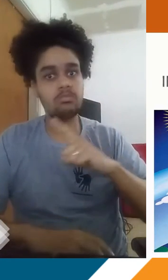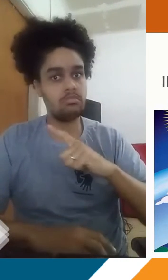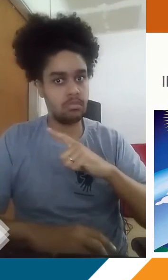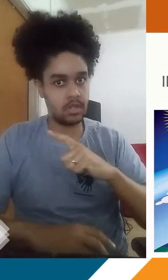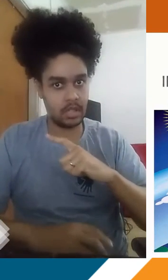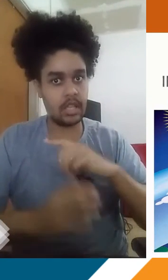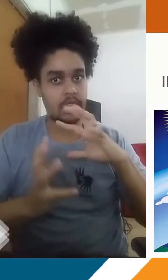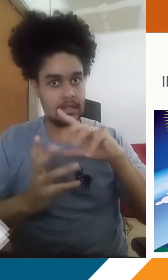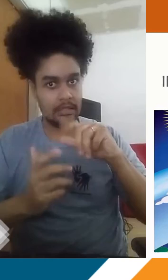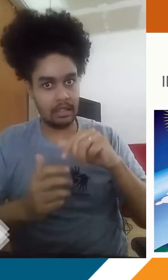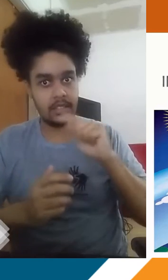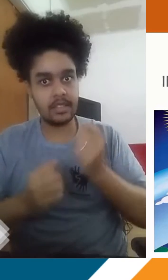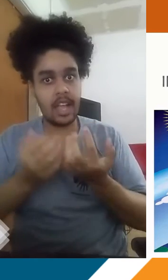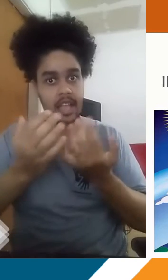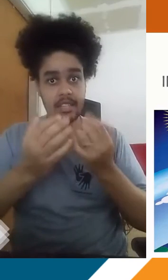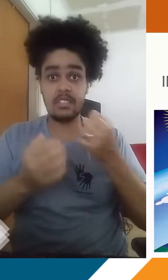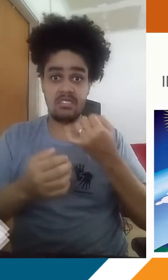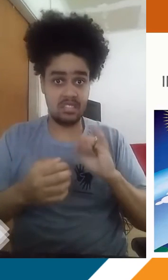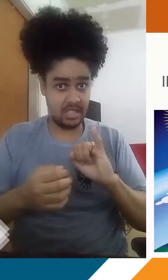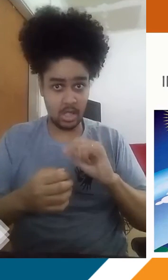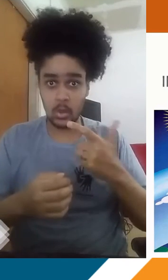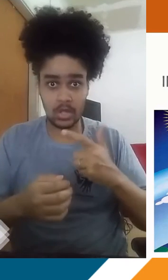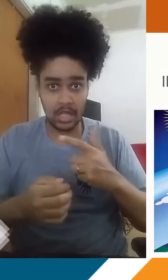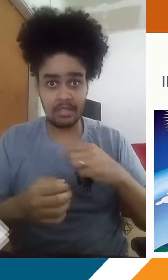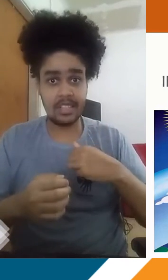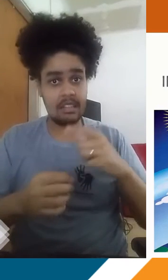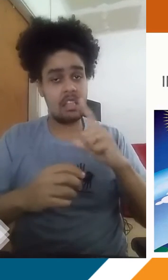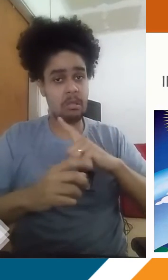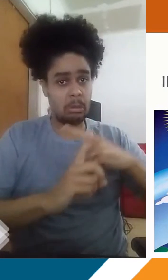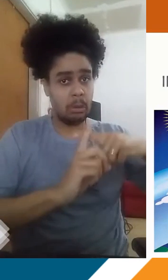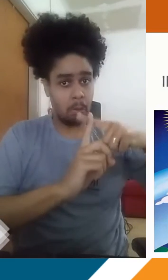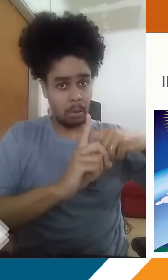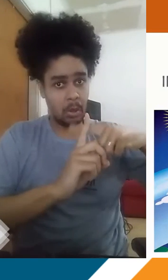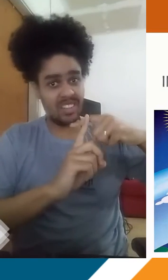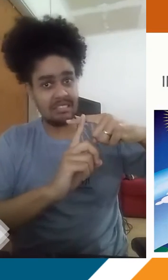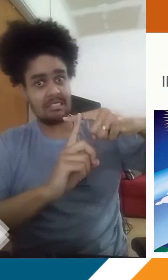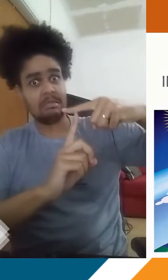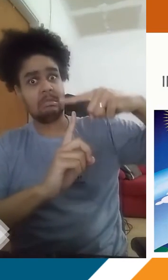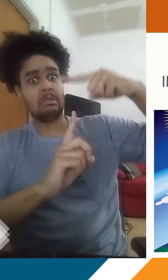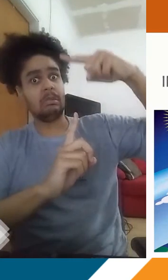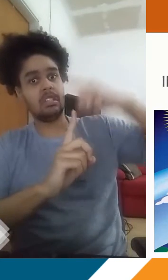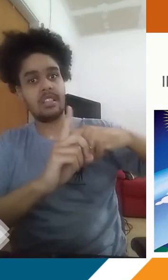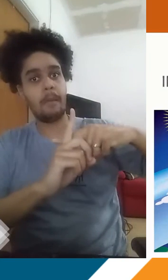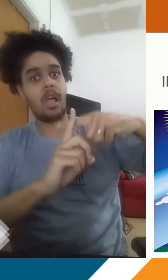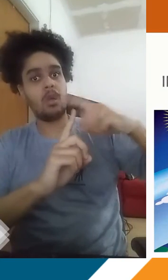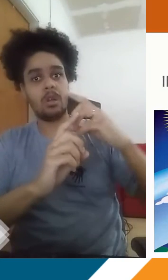composição de gases, inclusive se não fosse por ela, a gente teria uma situação tão grande de temperatura, a Terra teria uma tendência a uma